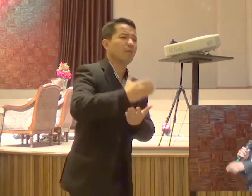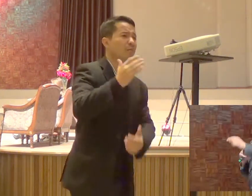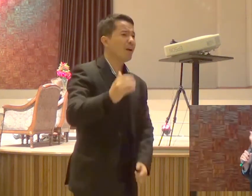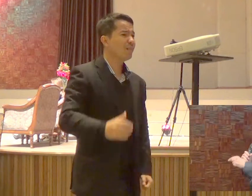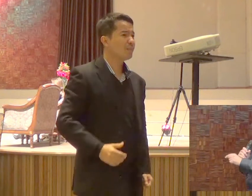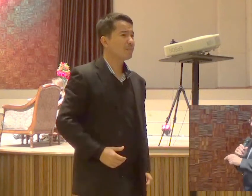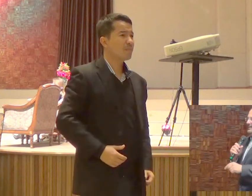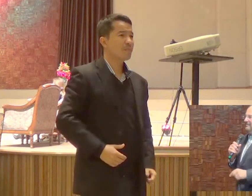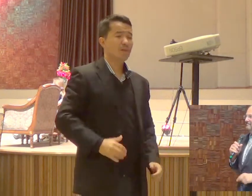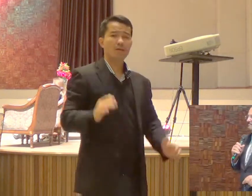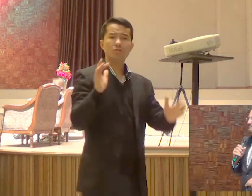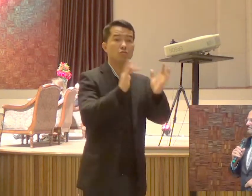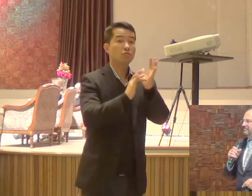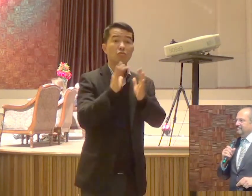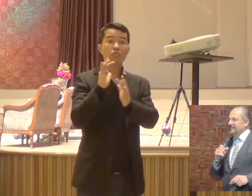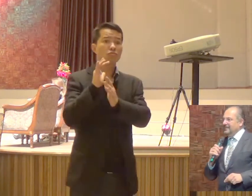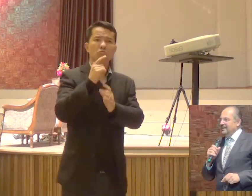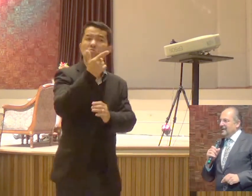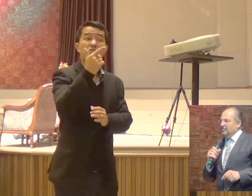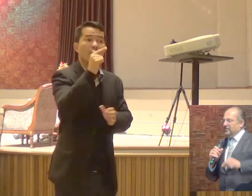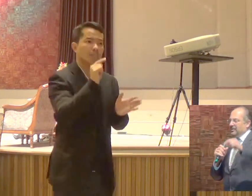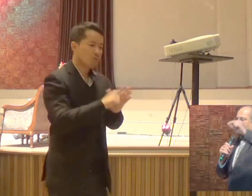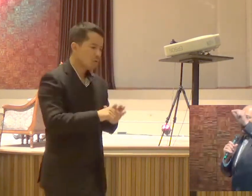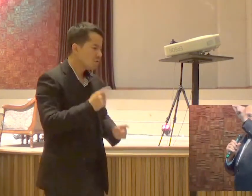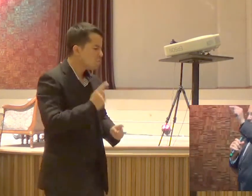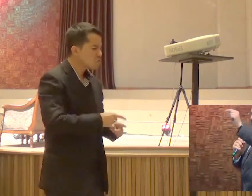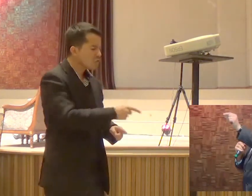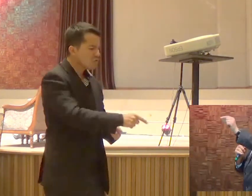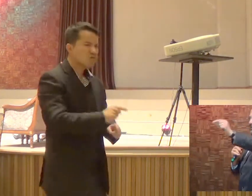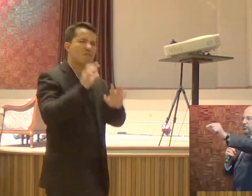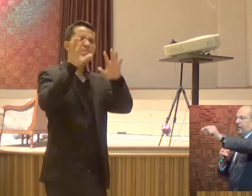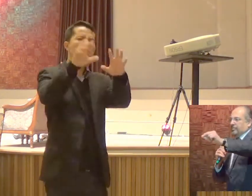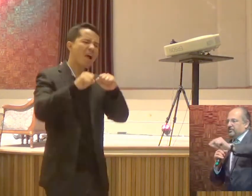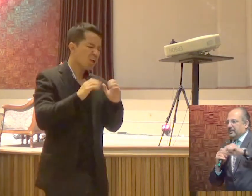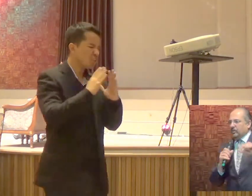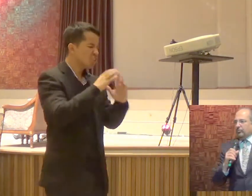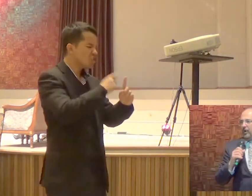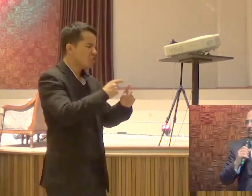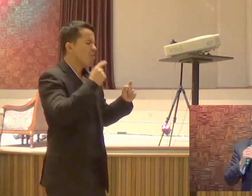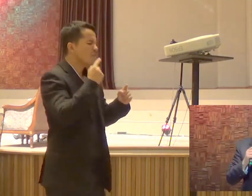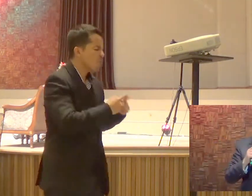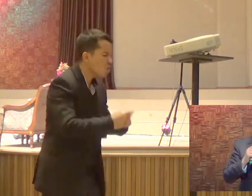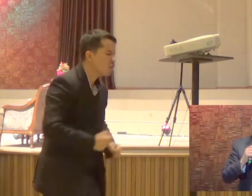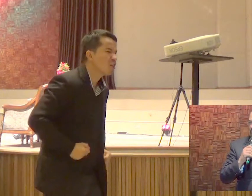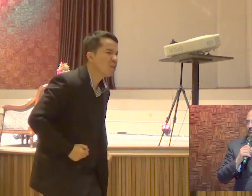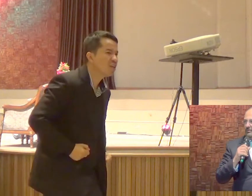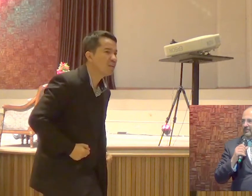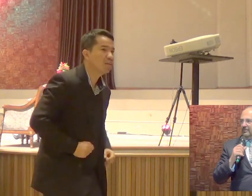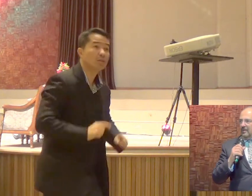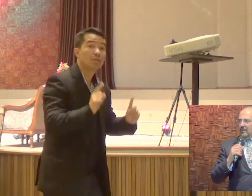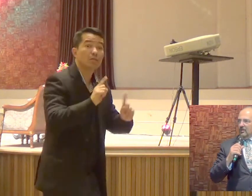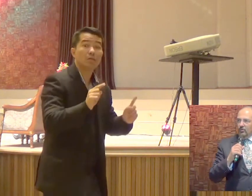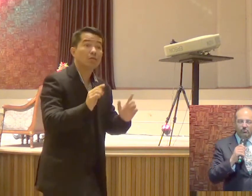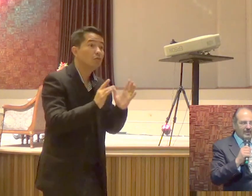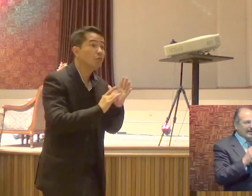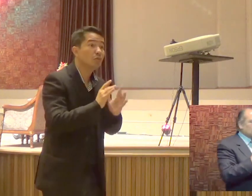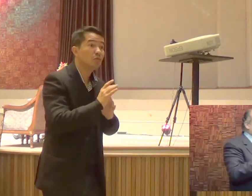que você me persegue? Perseguir a igreja de Cristo É perseguir o próprio Cristo Nunca na